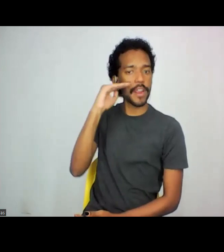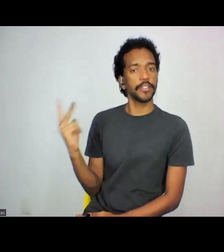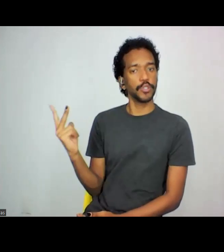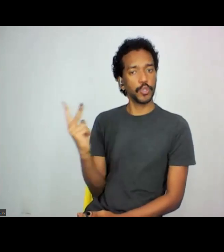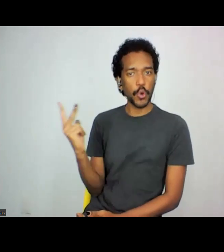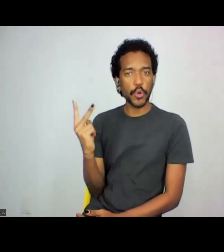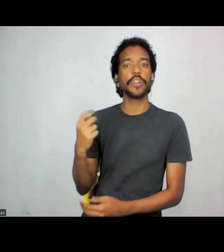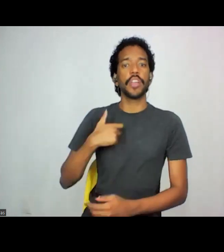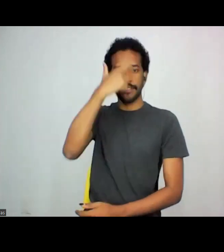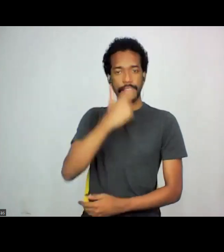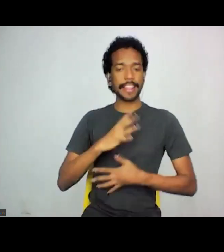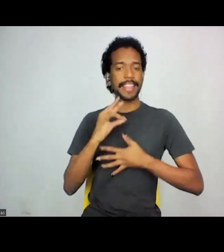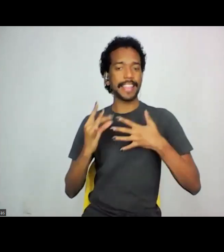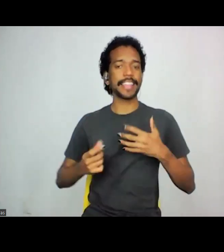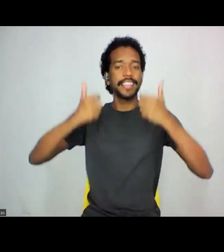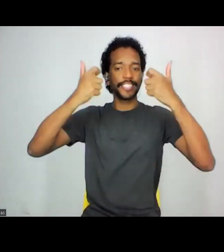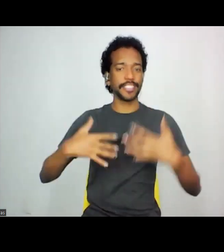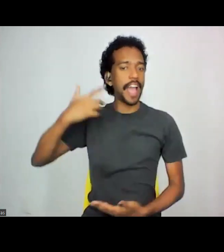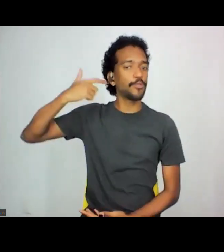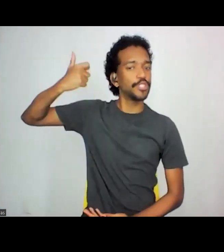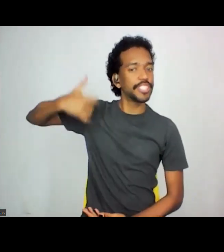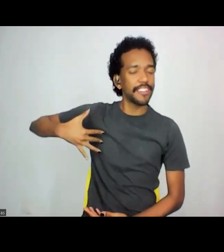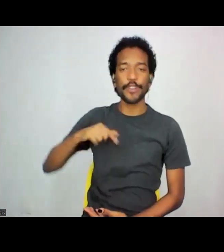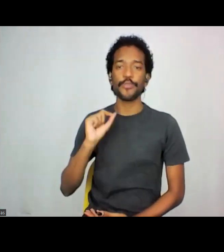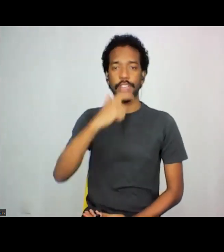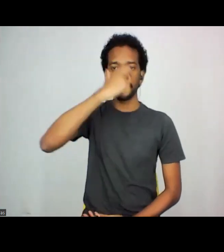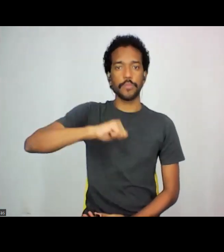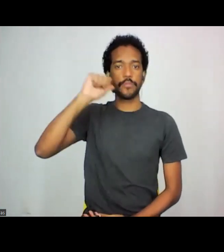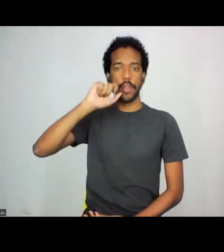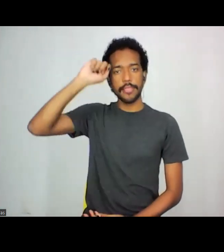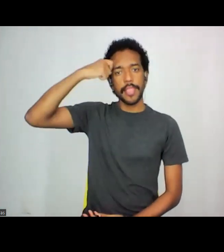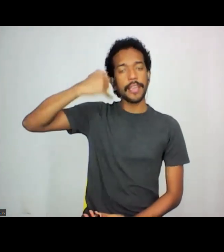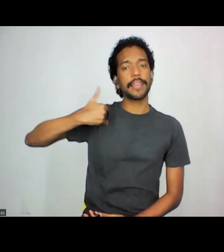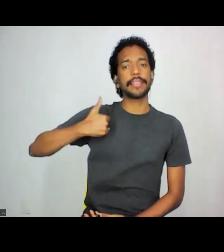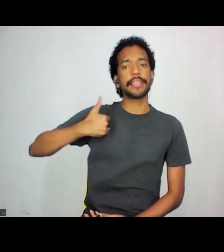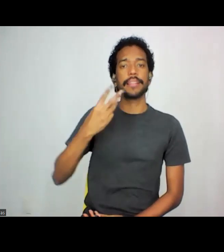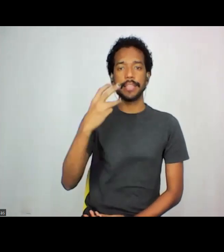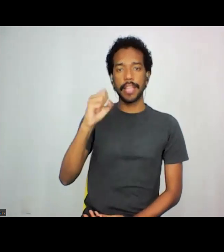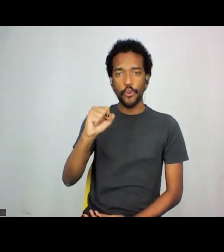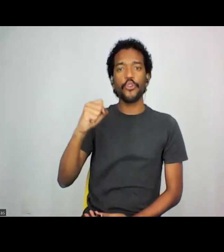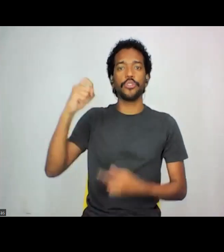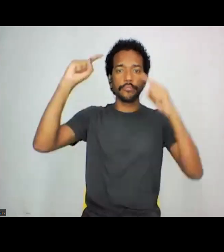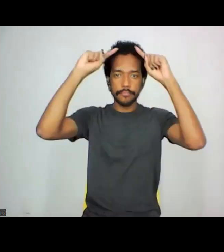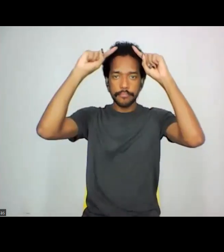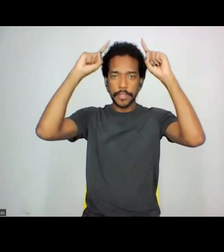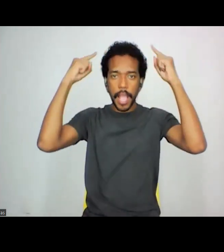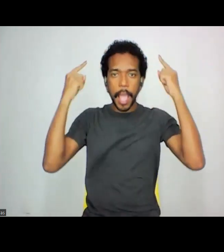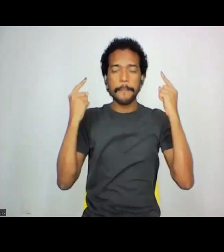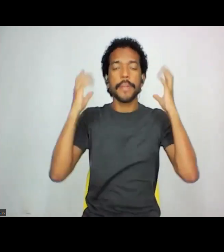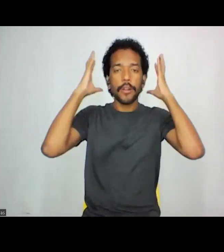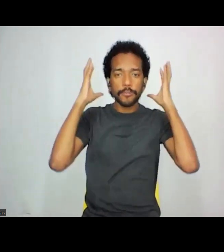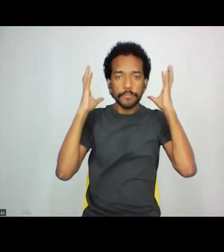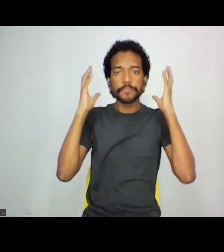me autodescrever agora, sou uma mulher negra, de 38 anos, tenho os cabelos pretos